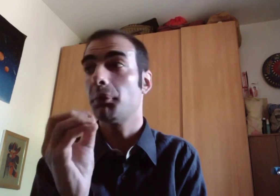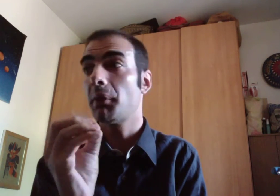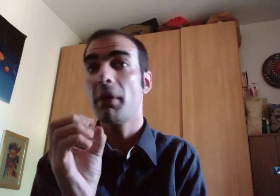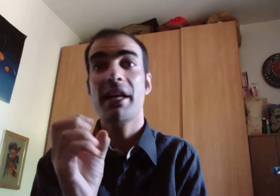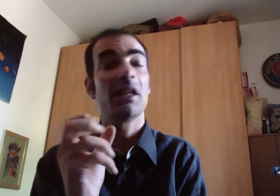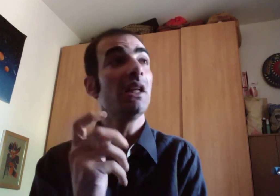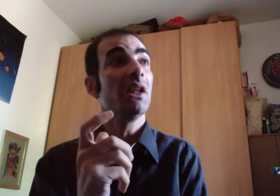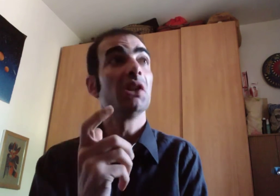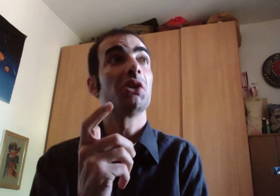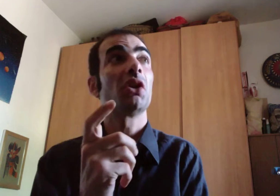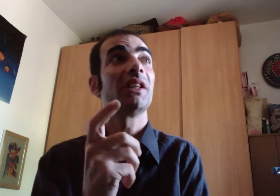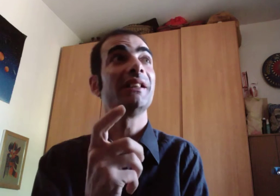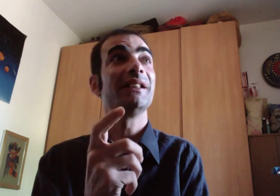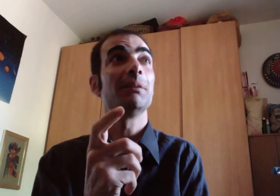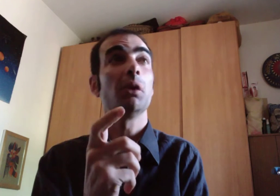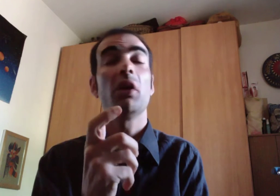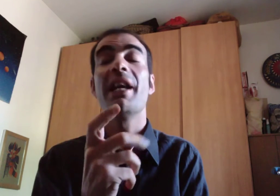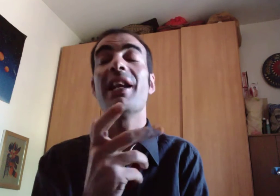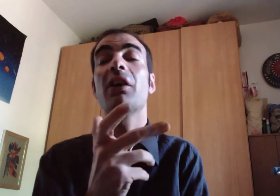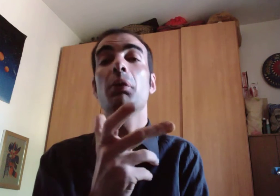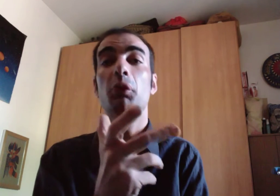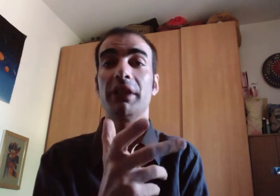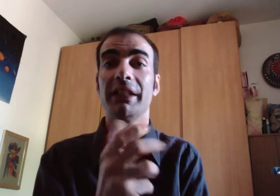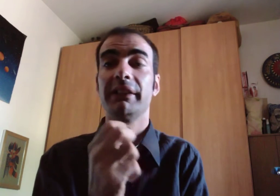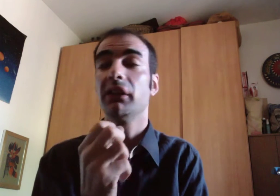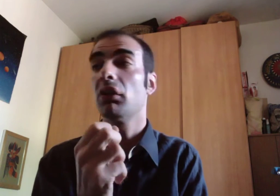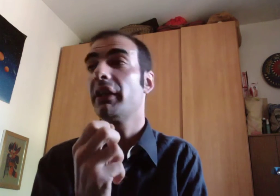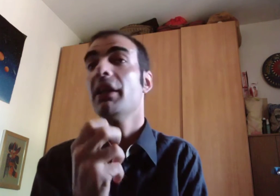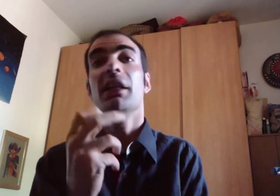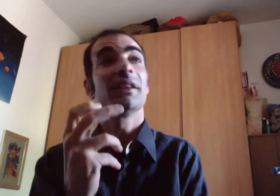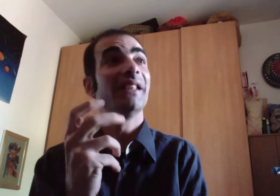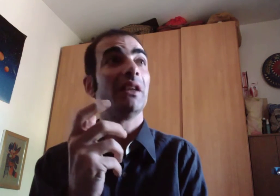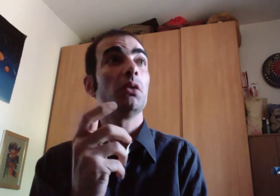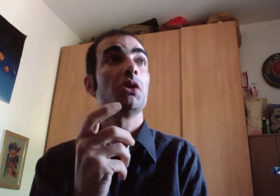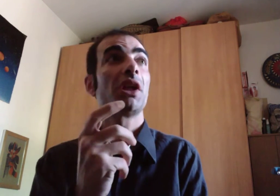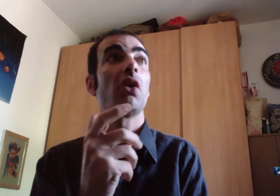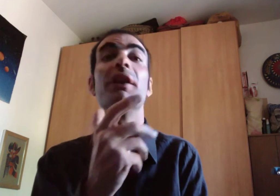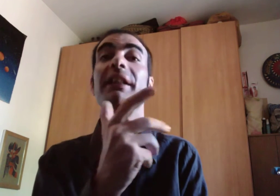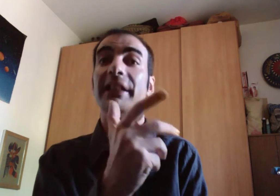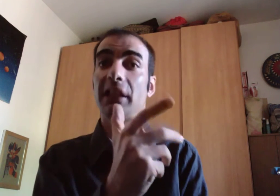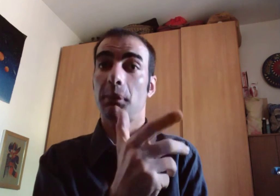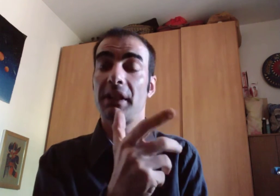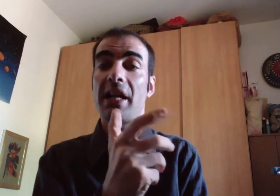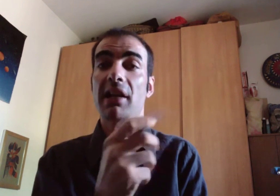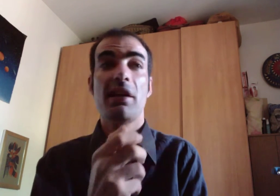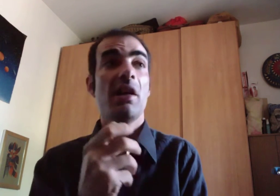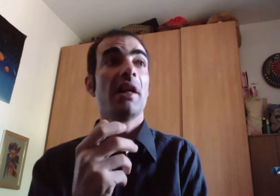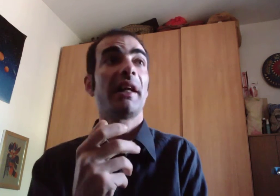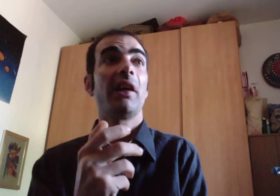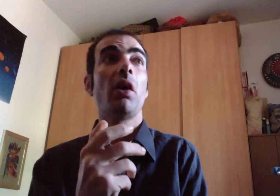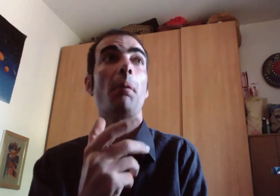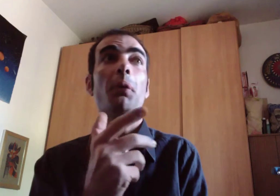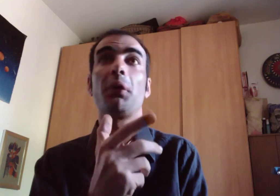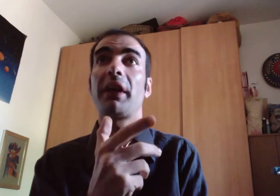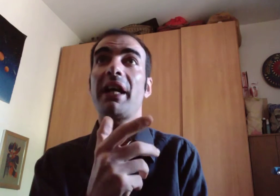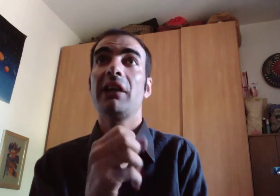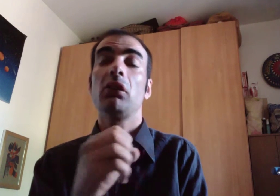per bene il giornalismo e la comunicazione denunciano il criminale che compie un reato